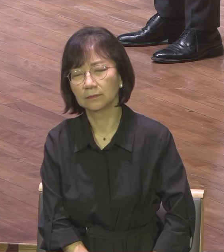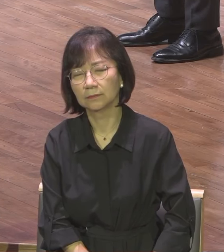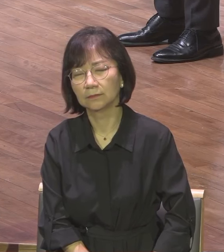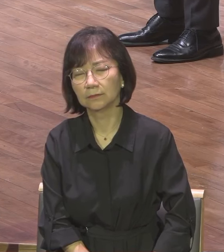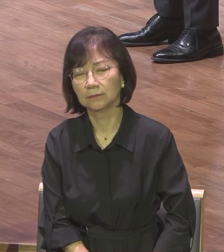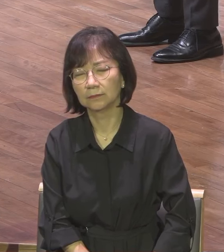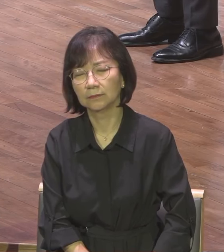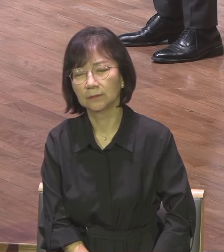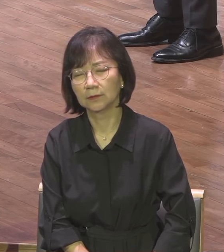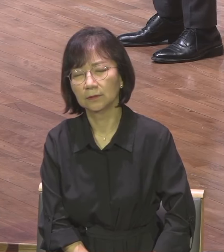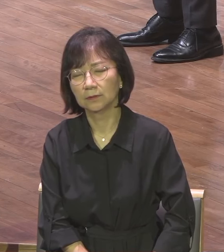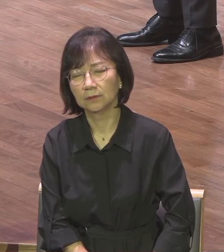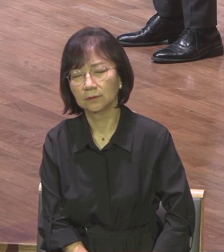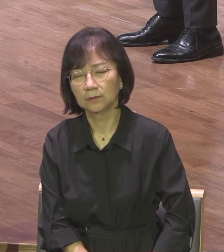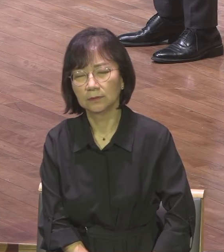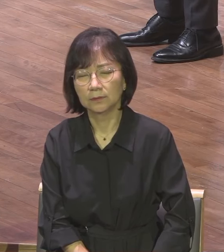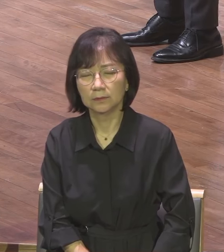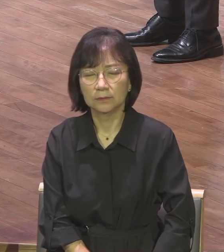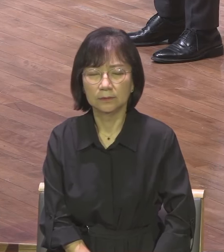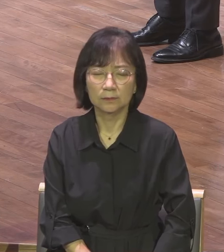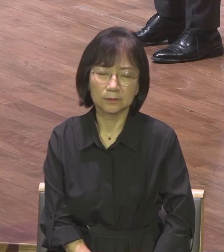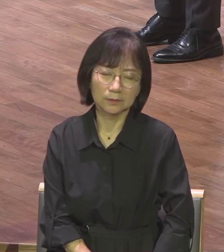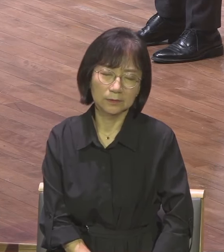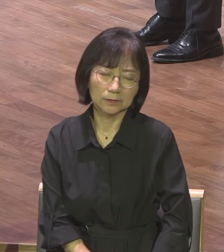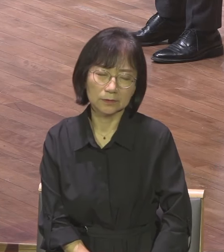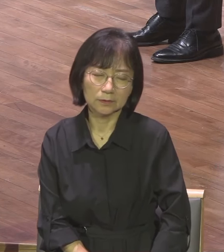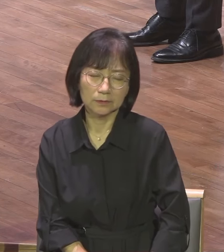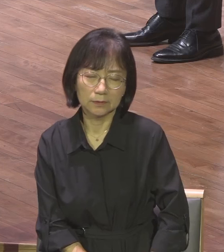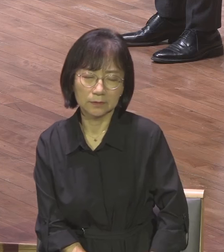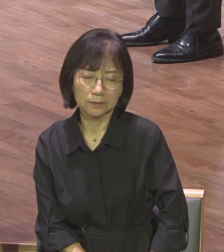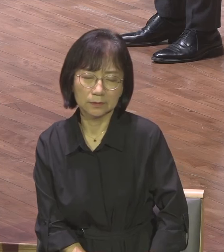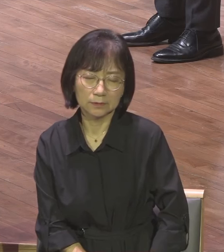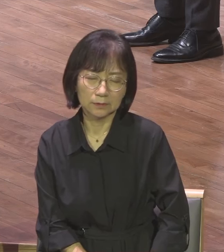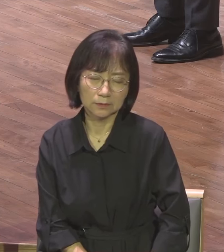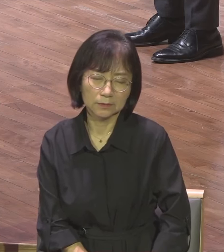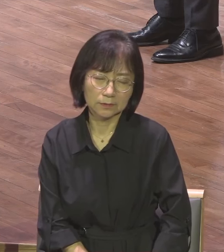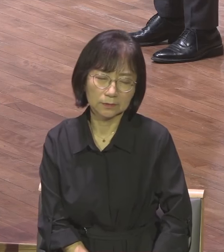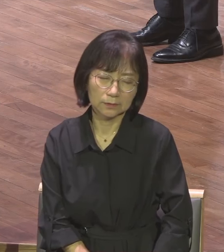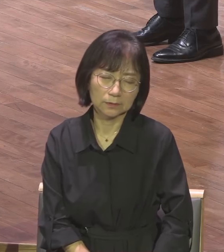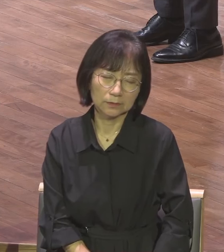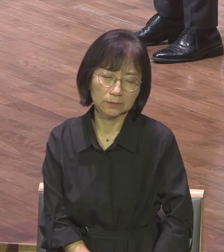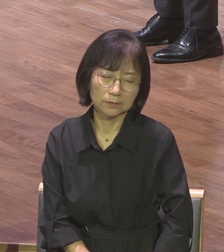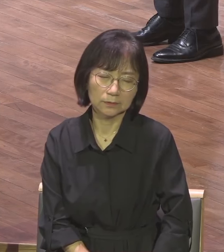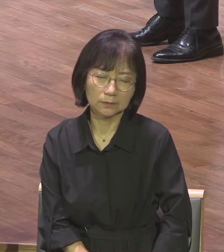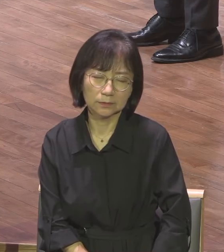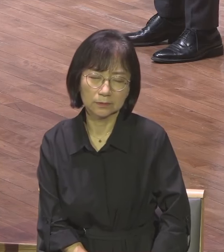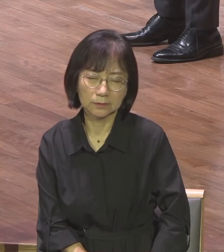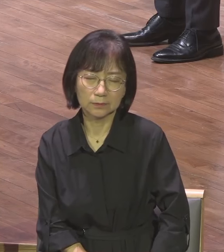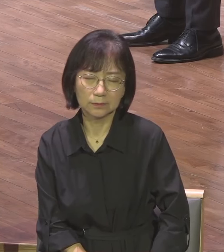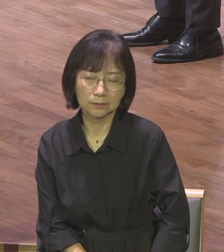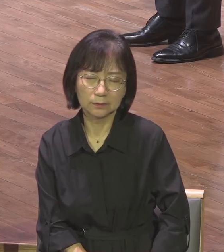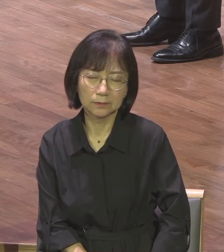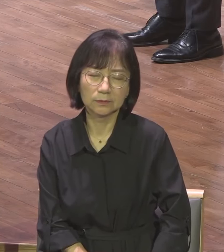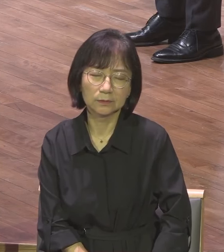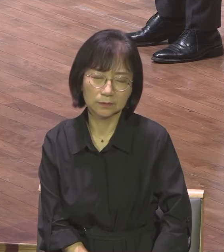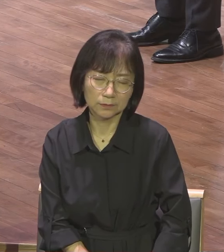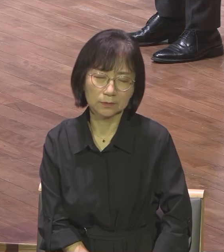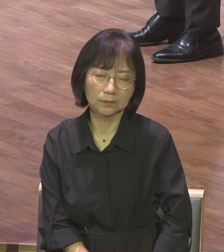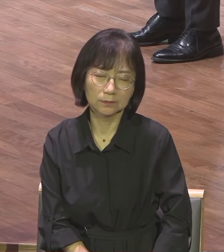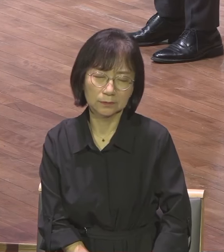기마기를 원하고 성교의 불이 이마기를 원합니다 이 환영을 내게 이마하여 주소서 이 축복이 이마하여 주소서 우리 하나님의